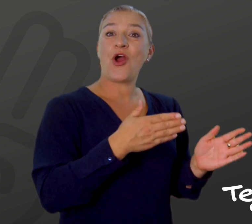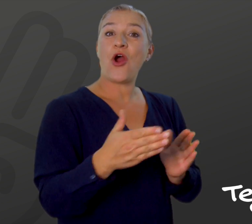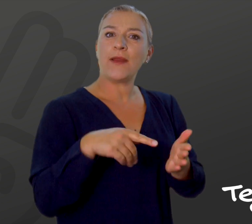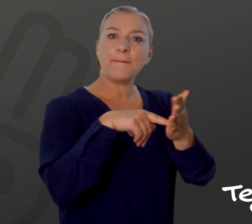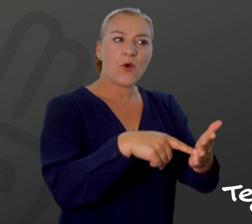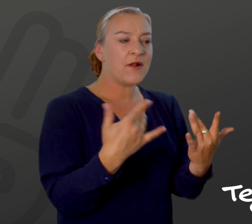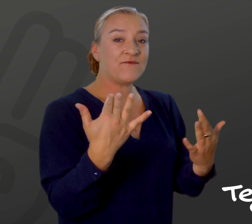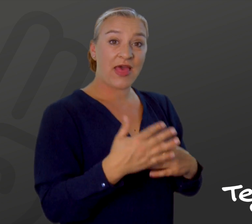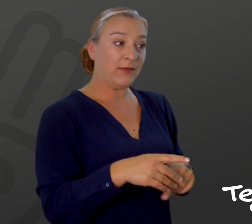Isbryderordningen